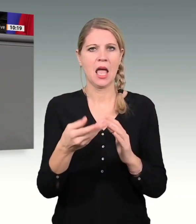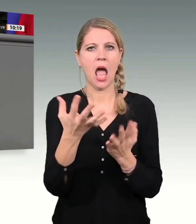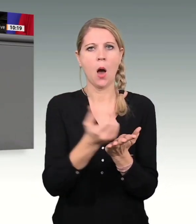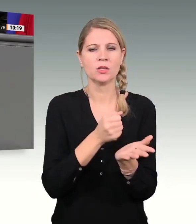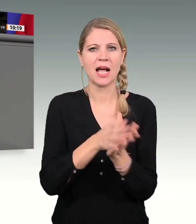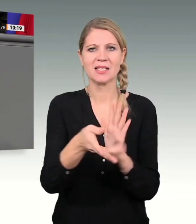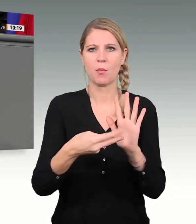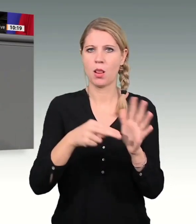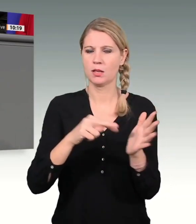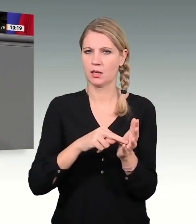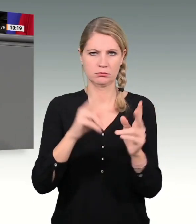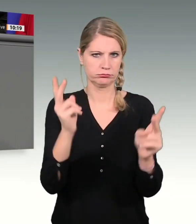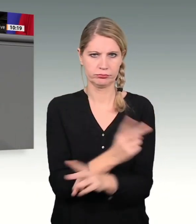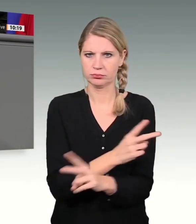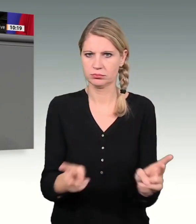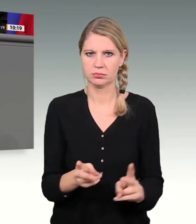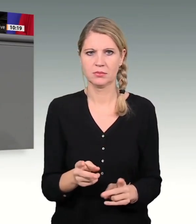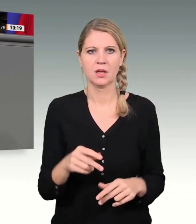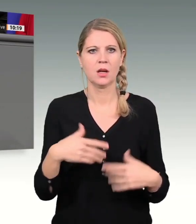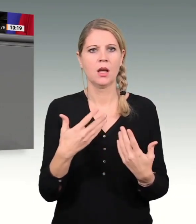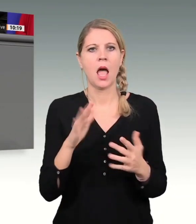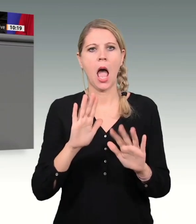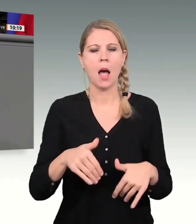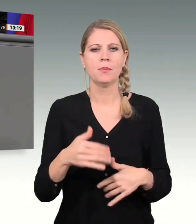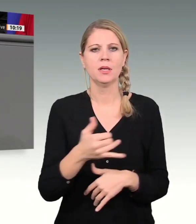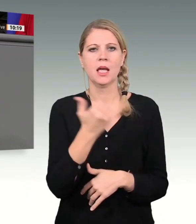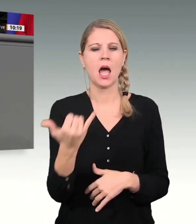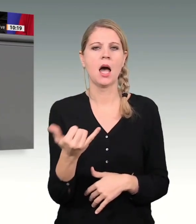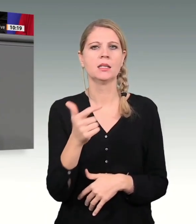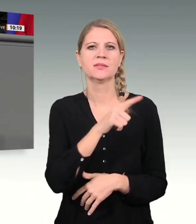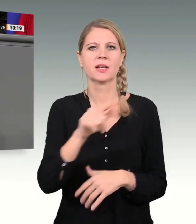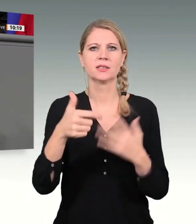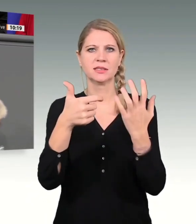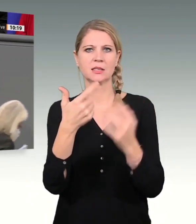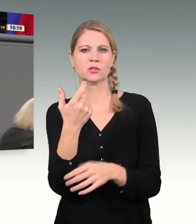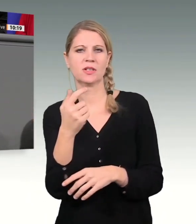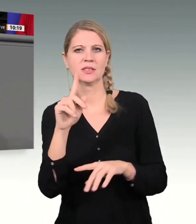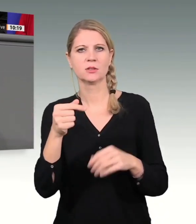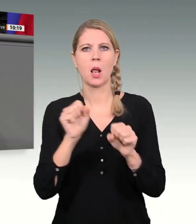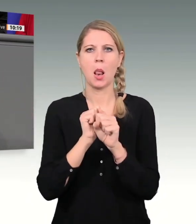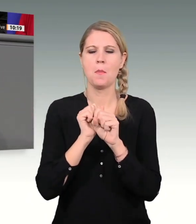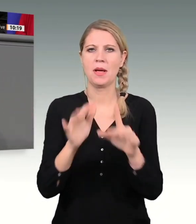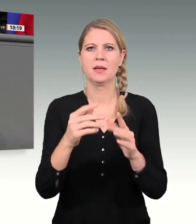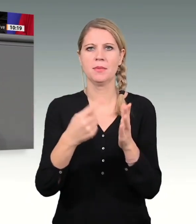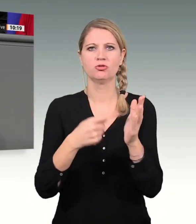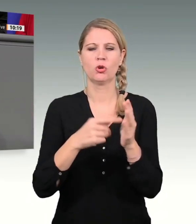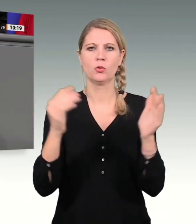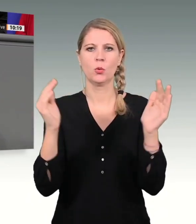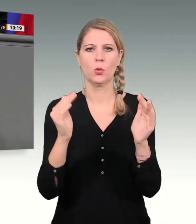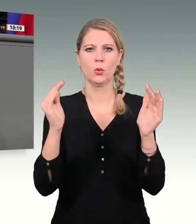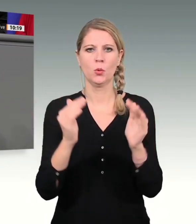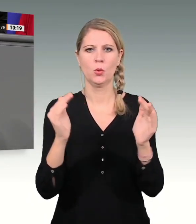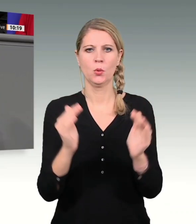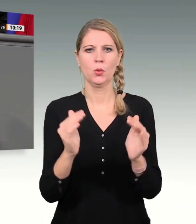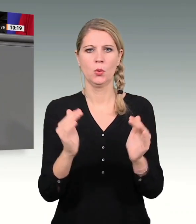zumal ab dem Jahr 2026 die Pandemieschulden getilgt werden und ein deutlich geringerer Handlungsspielraum vor zukünftigen Investitionen